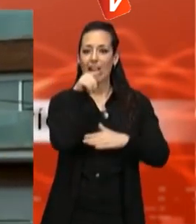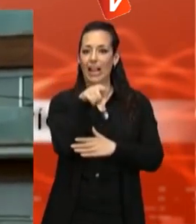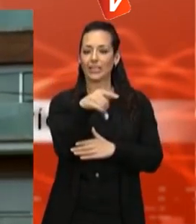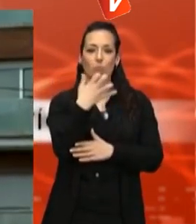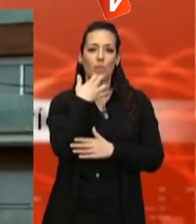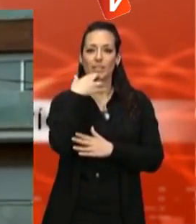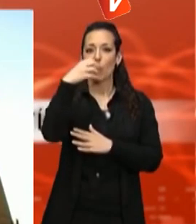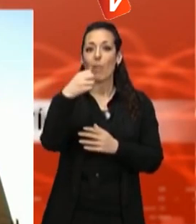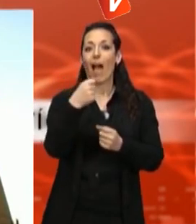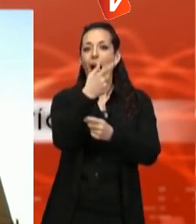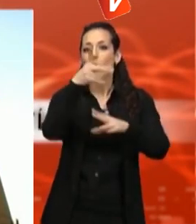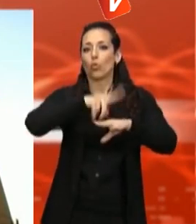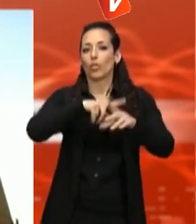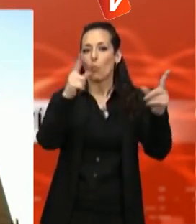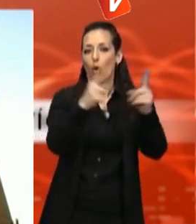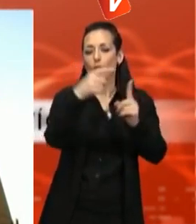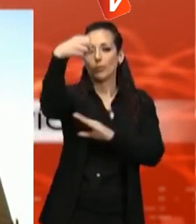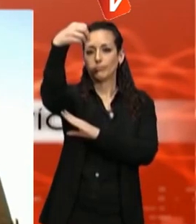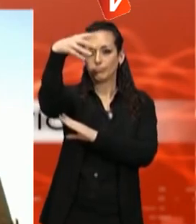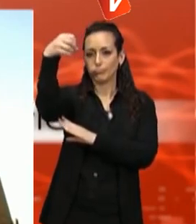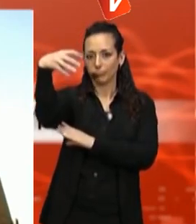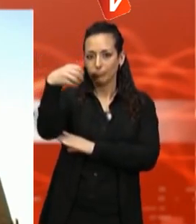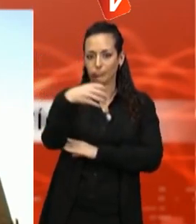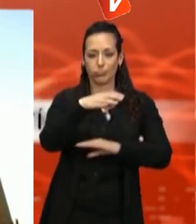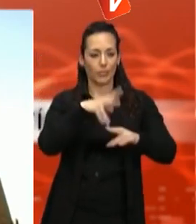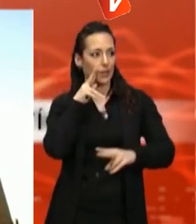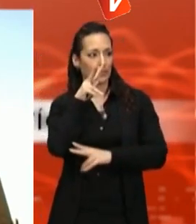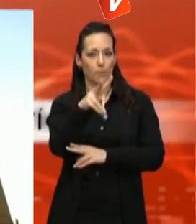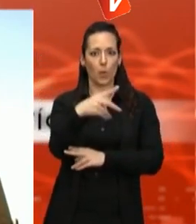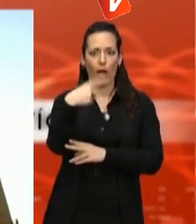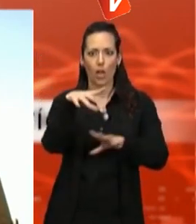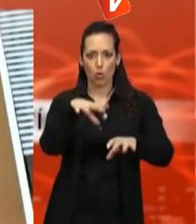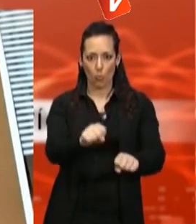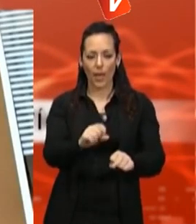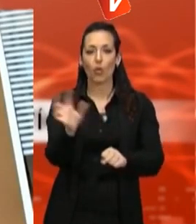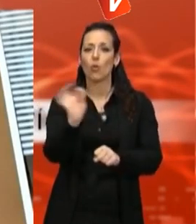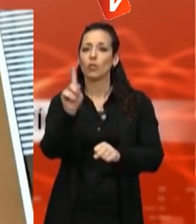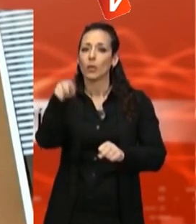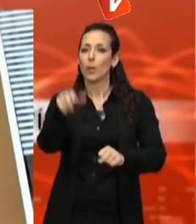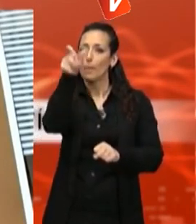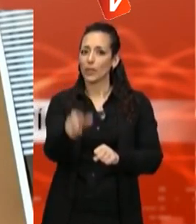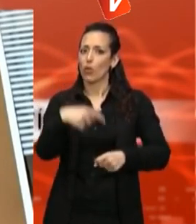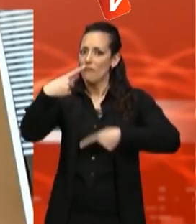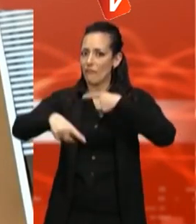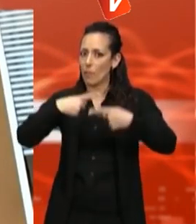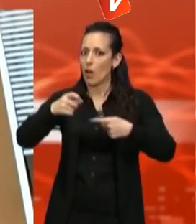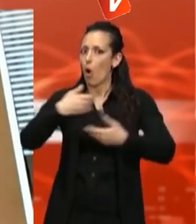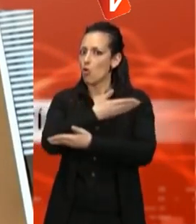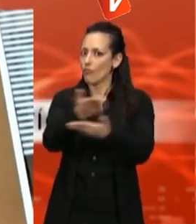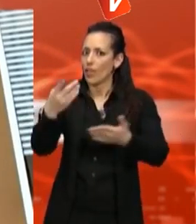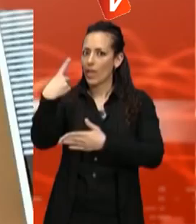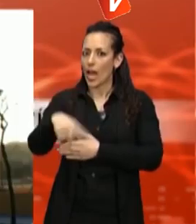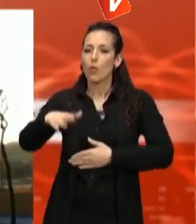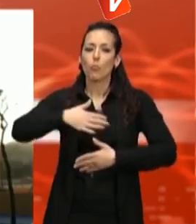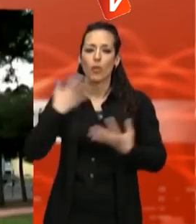accioni la llum o algun aparell electrònic periòdicament. També es pot demanar a un familiar o persona de confiança que passi a recollir la